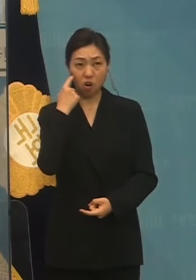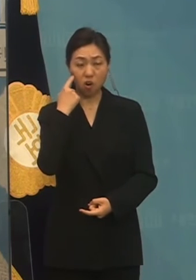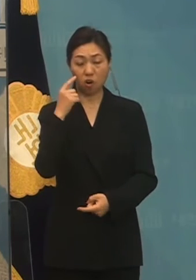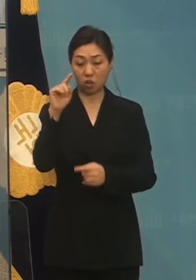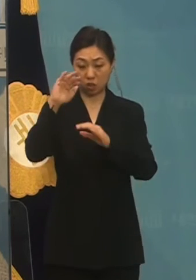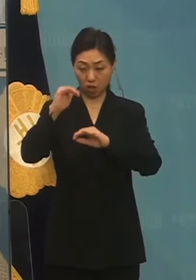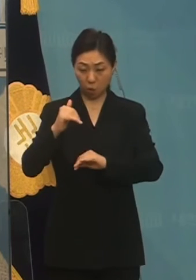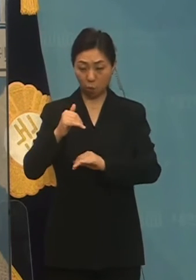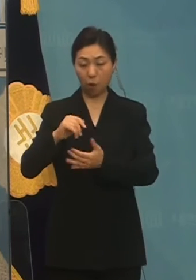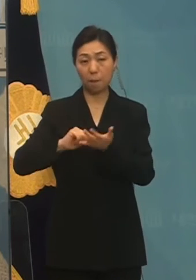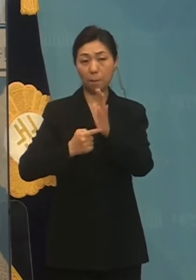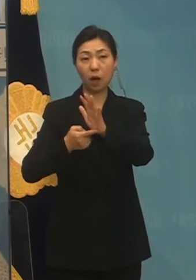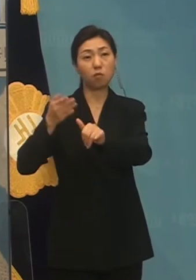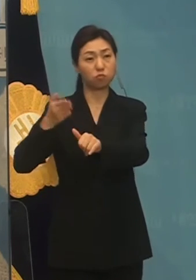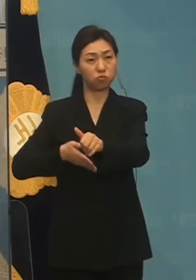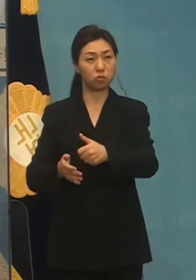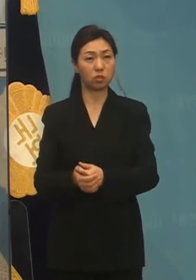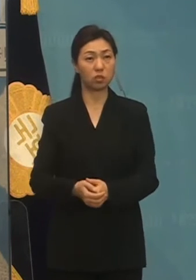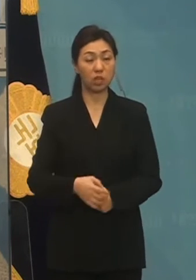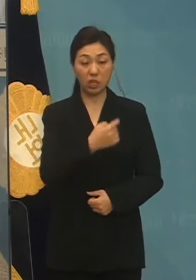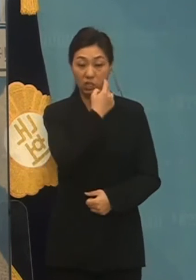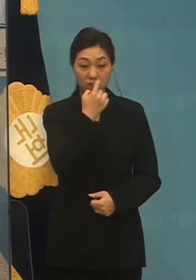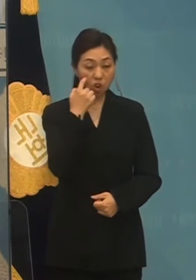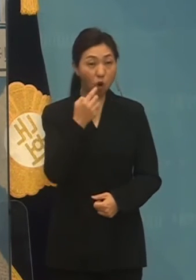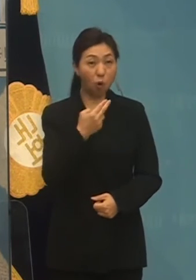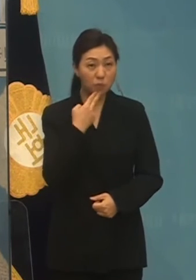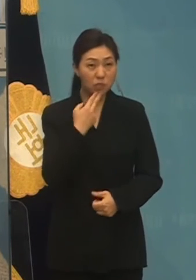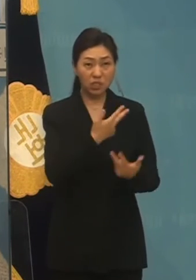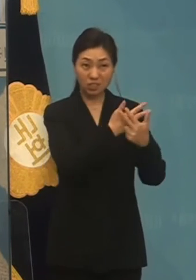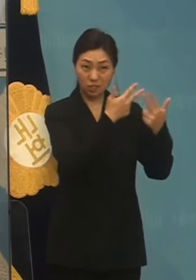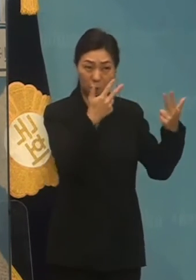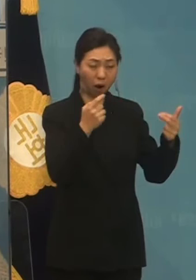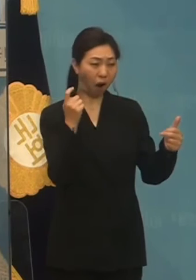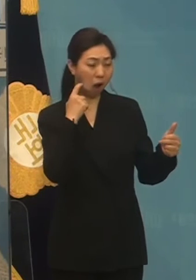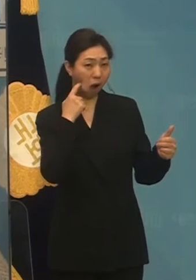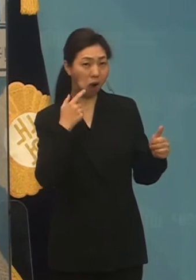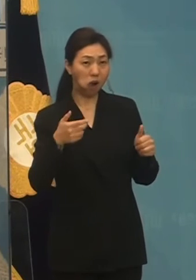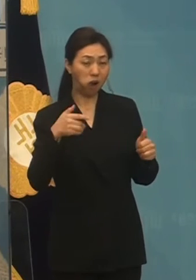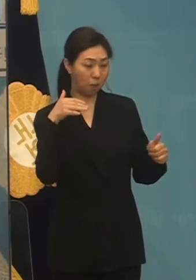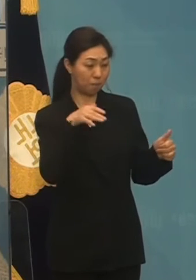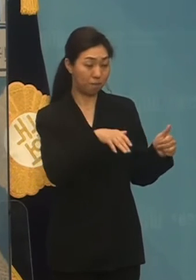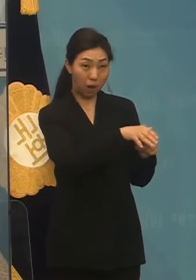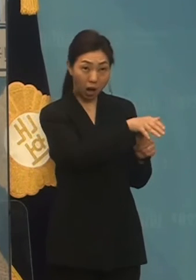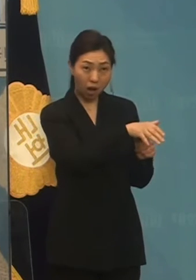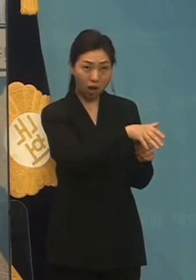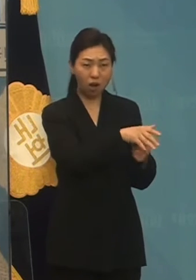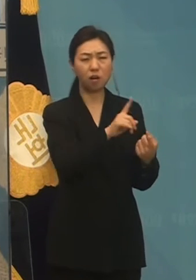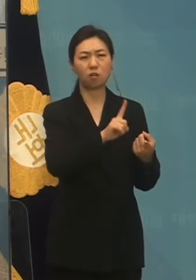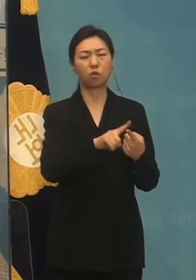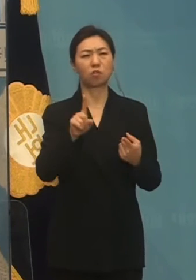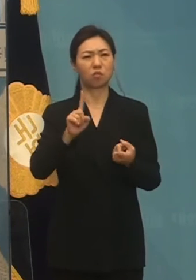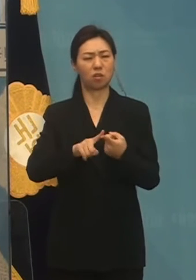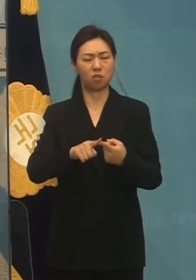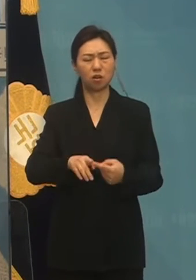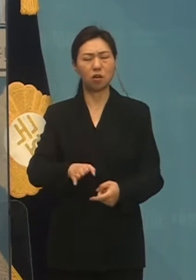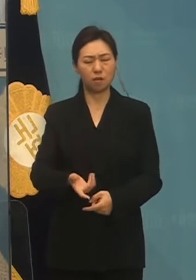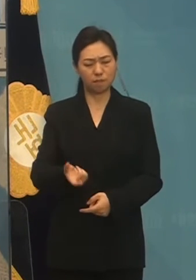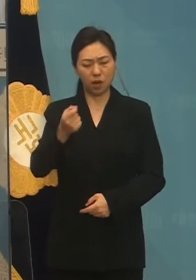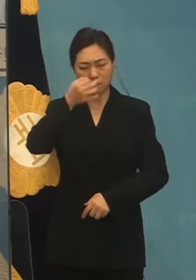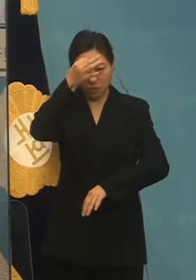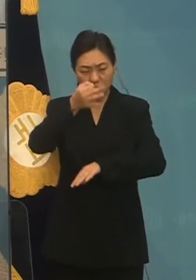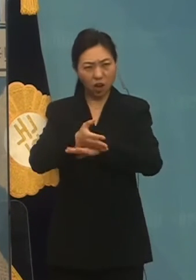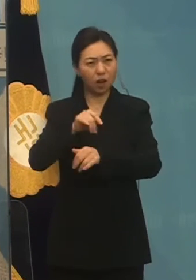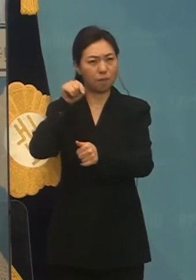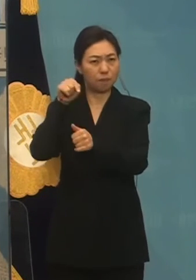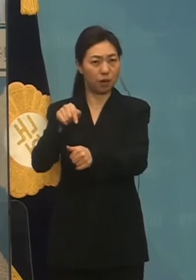바랍니다. 만약 근무없이 이재명 후보를 거짓말적으로 돌아간 것이라면 이에 대해서 즉각 사과해야 하겠습니다.